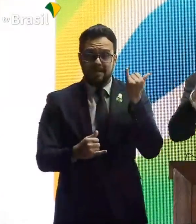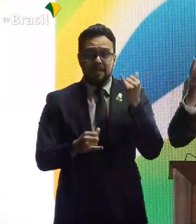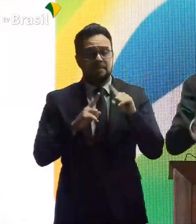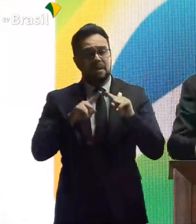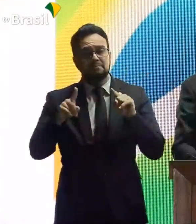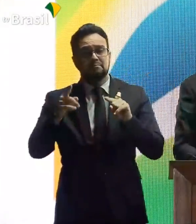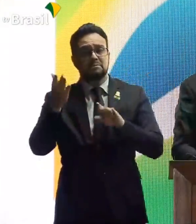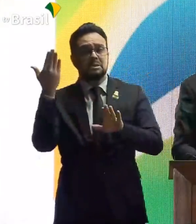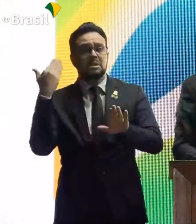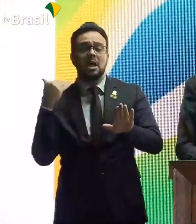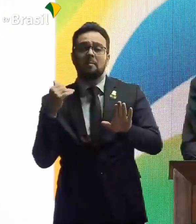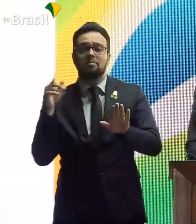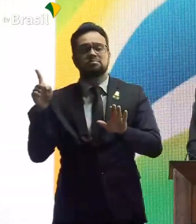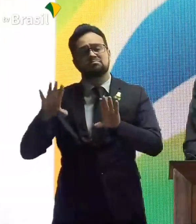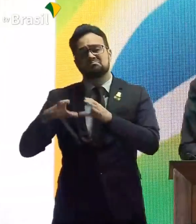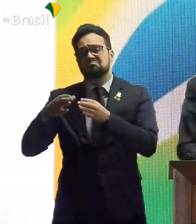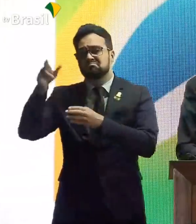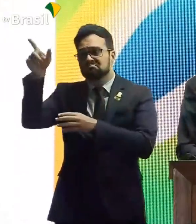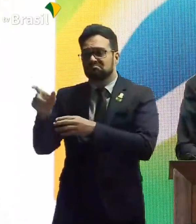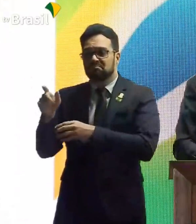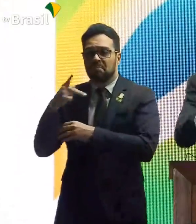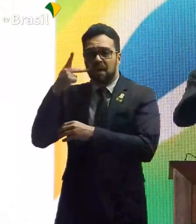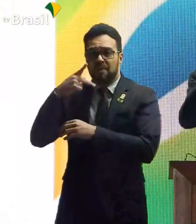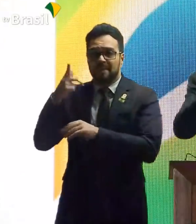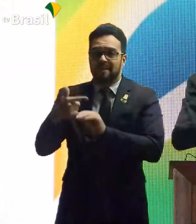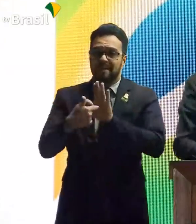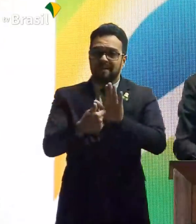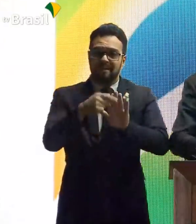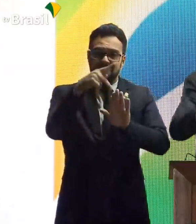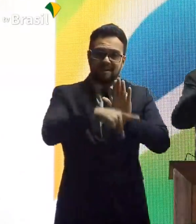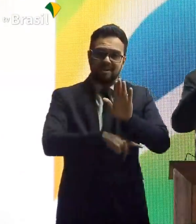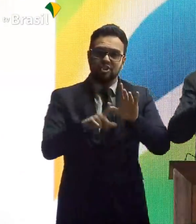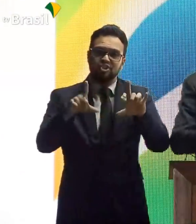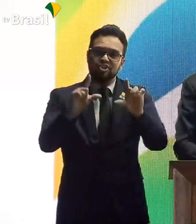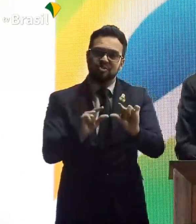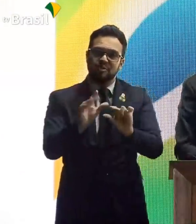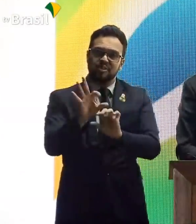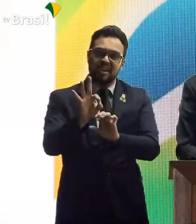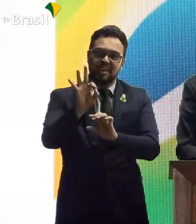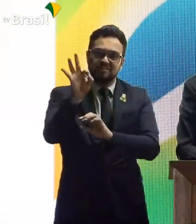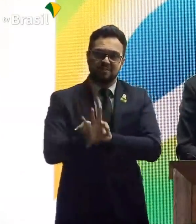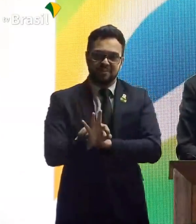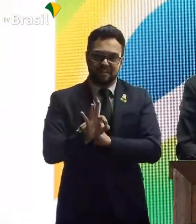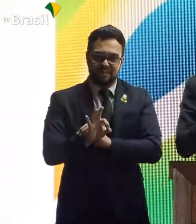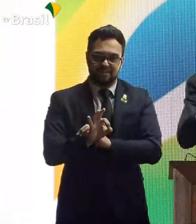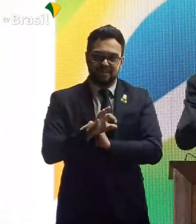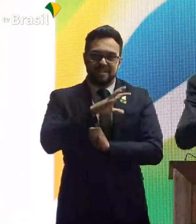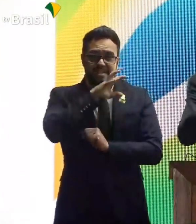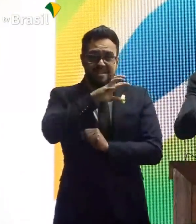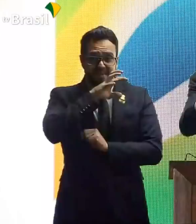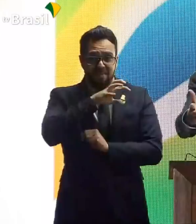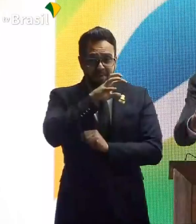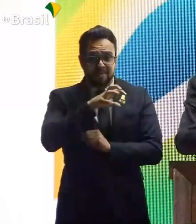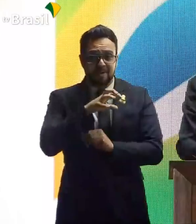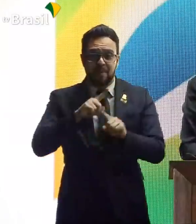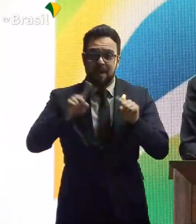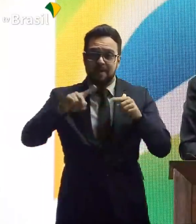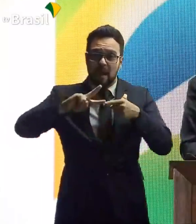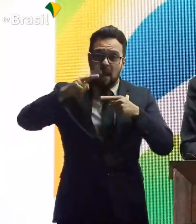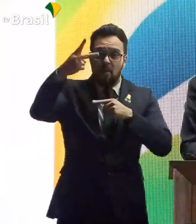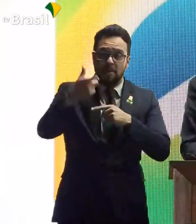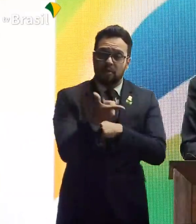tempo atrás, um parlamentar apresentou um projeto para diminuir 10% o imposto. Terminou aumentando